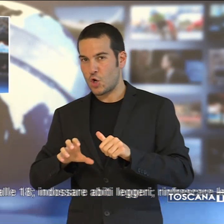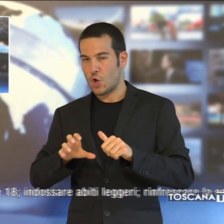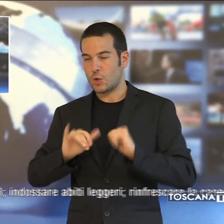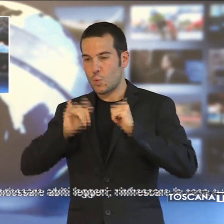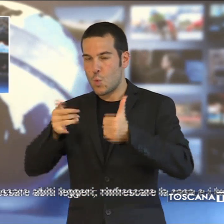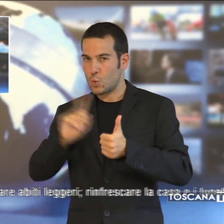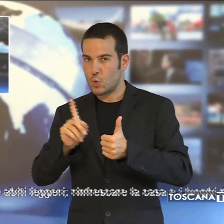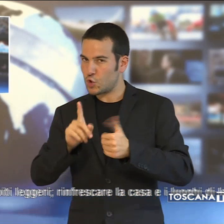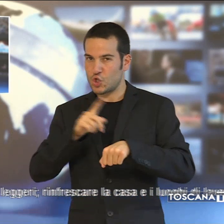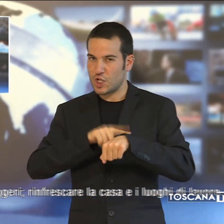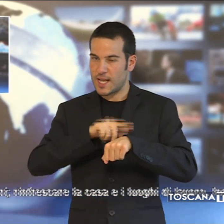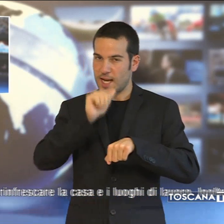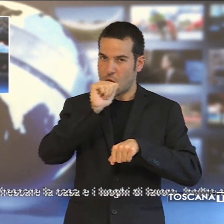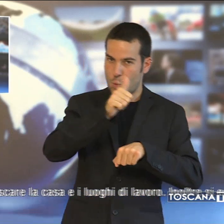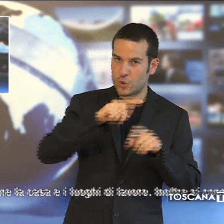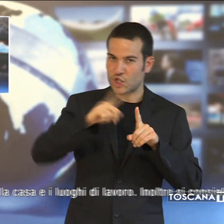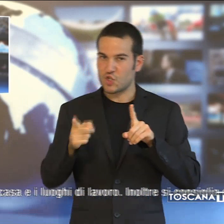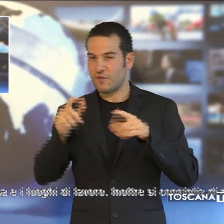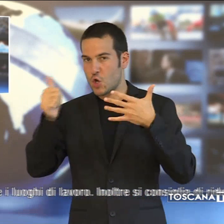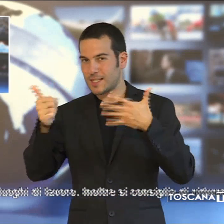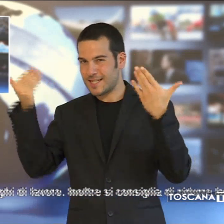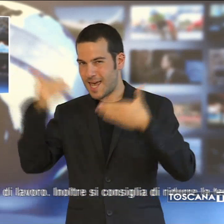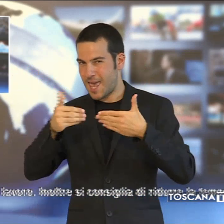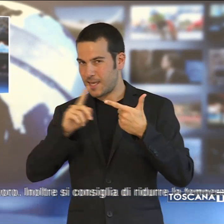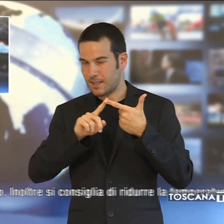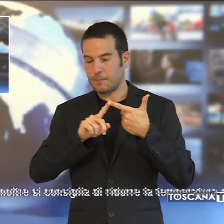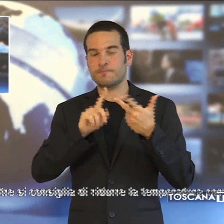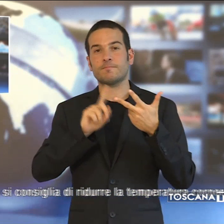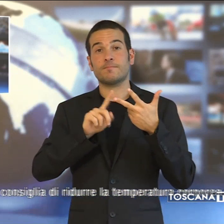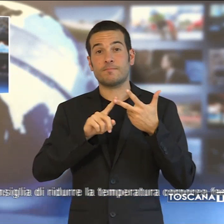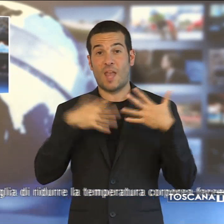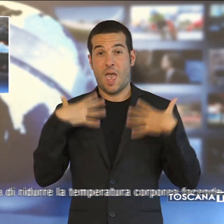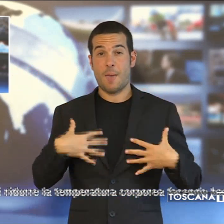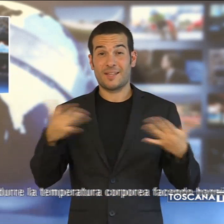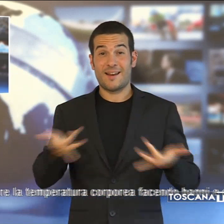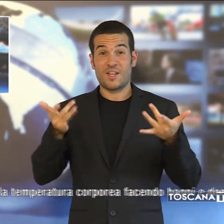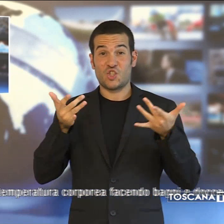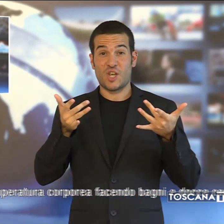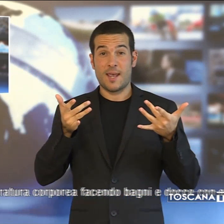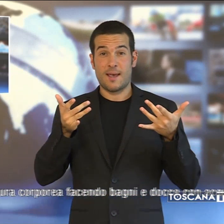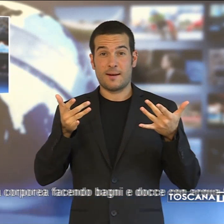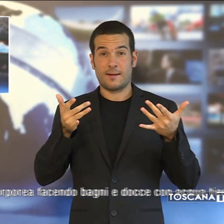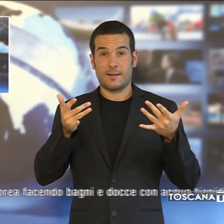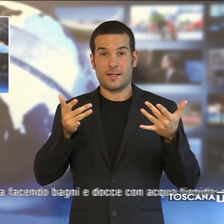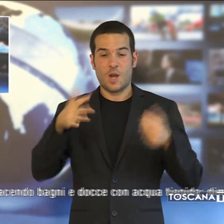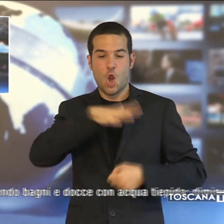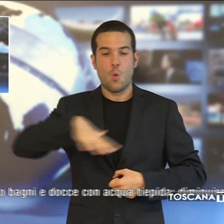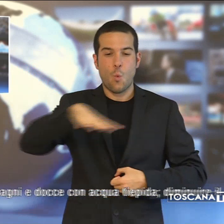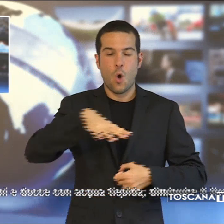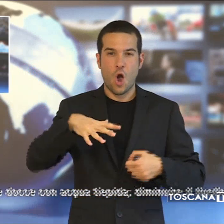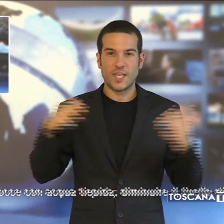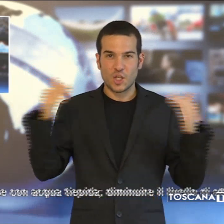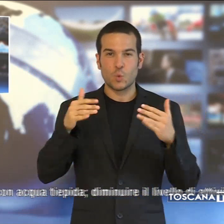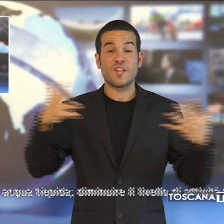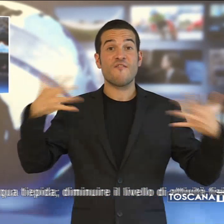alle 18. Indossare abiti leggeri, rinfrescare la casa e i luoghi di lavoro. Inoltre si consiglia di